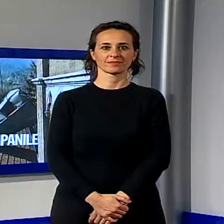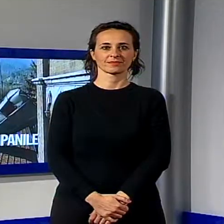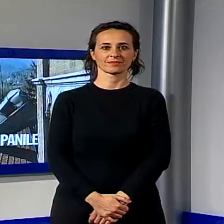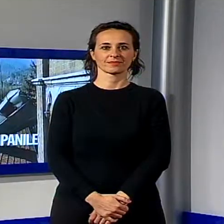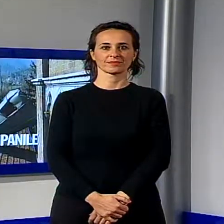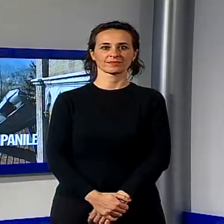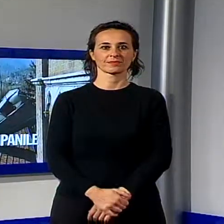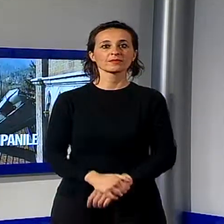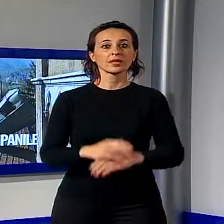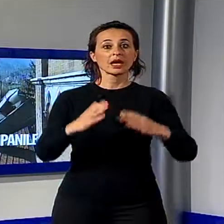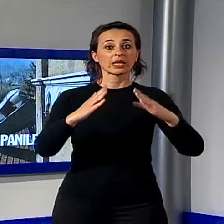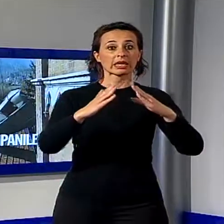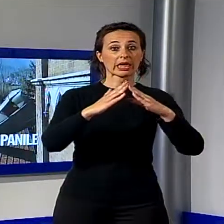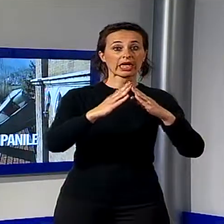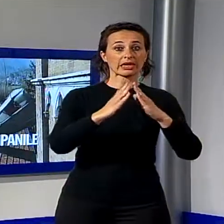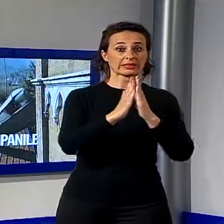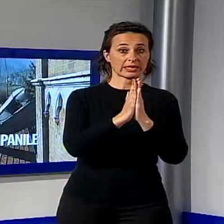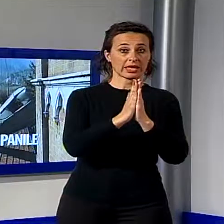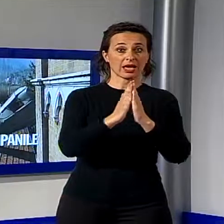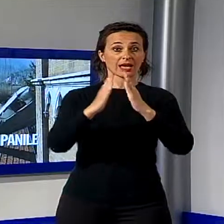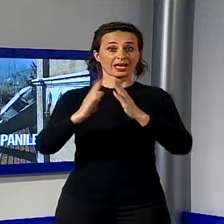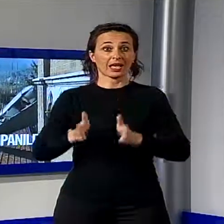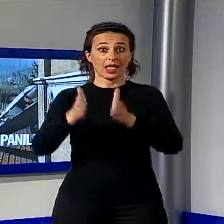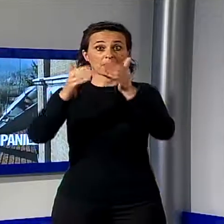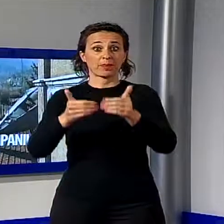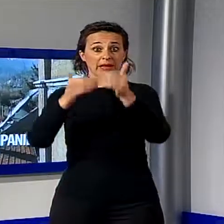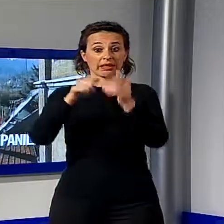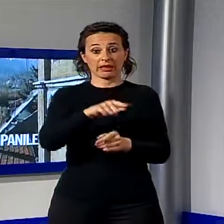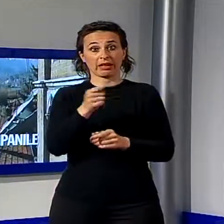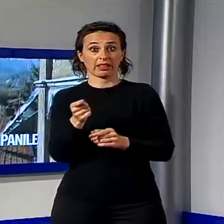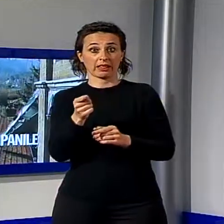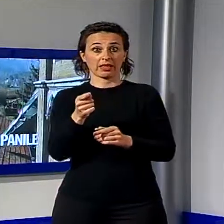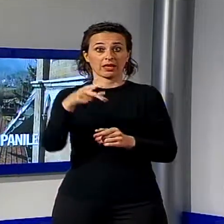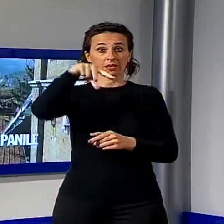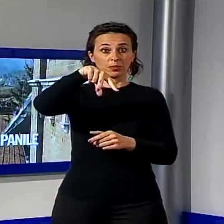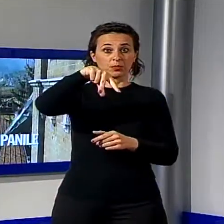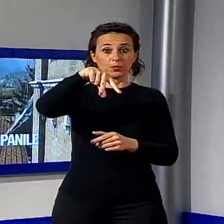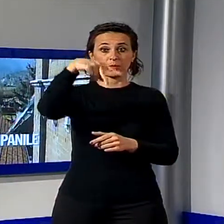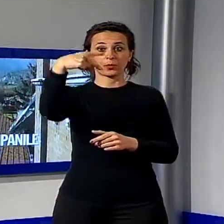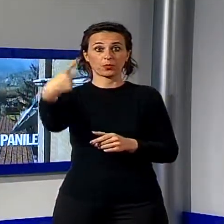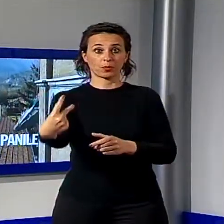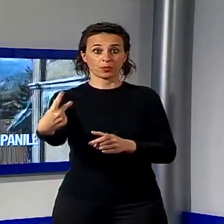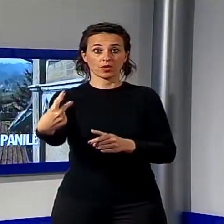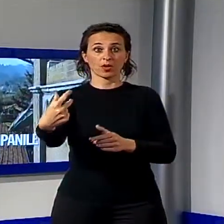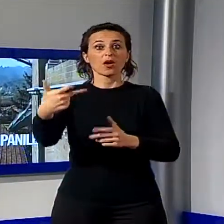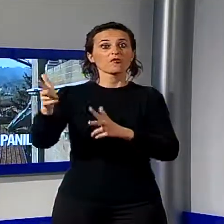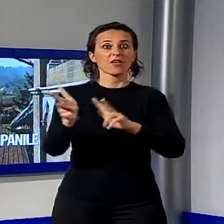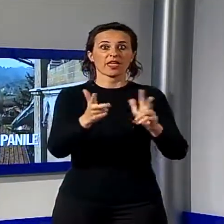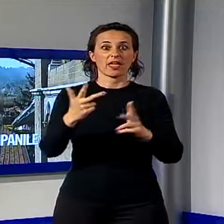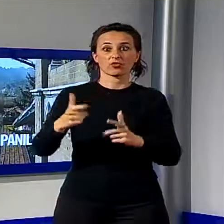Musso il campanile di Santa Croce che era volato via con la tempesta di vento di giovedì scorso, delicata